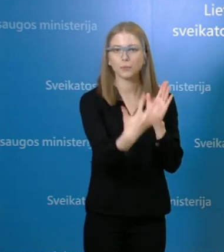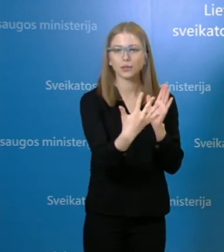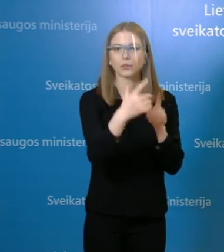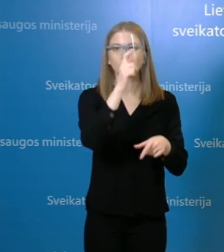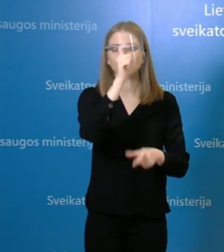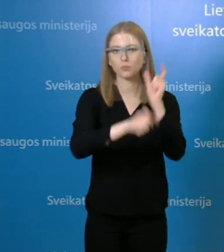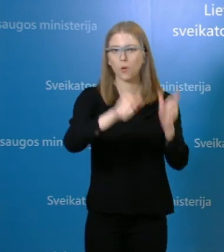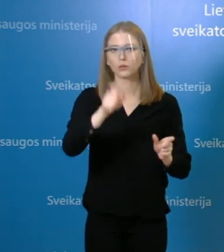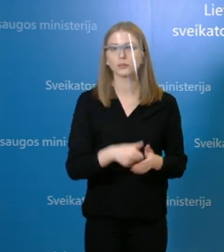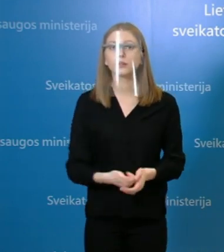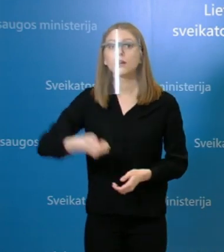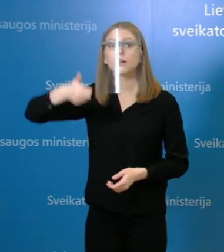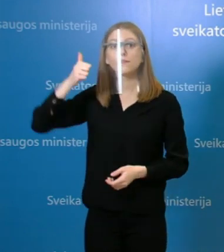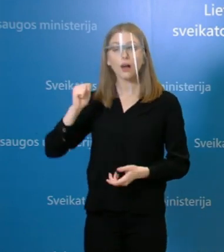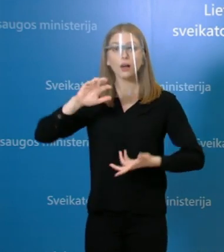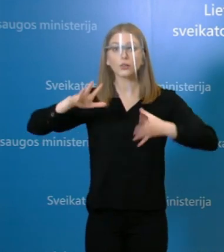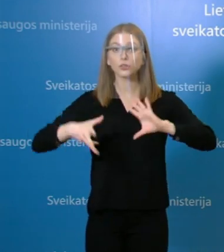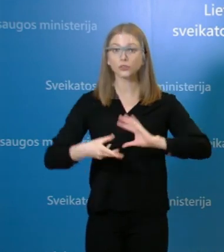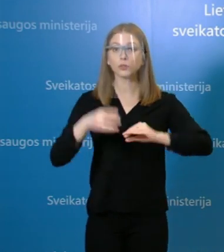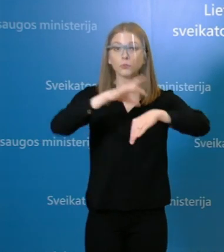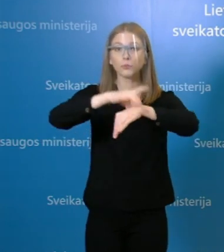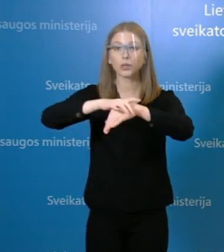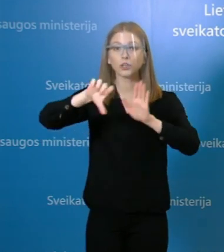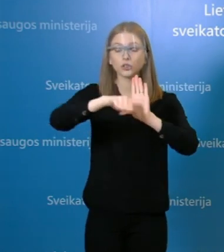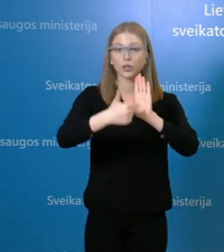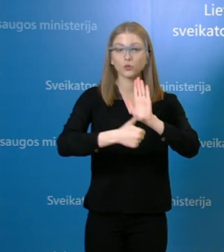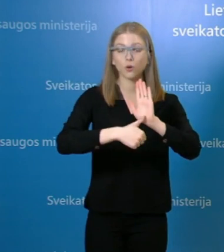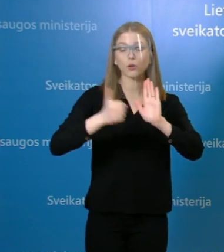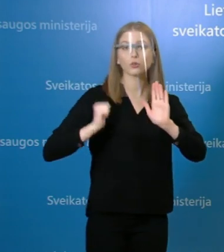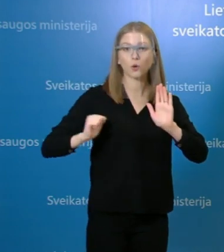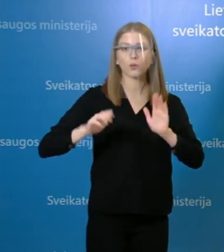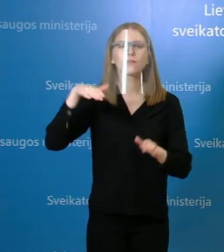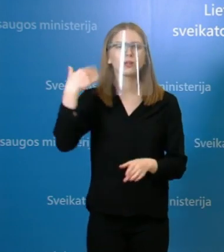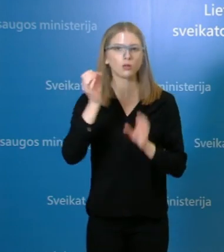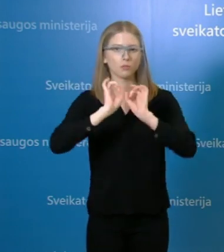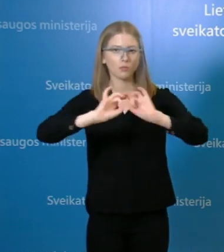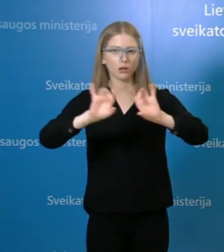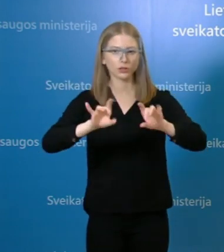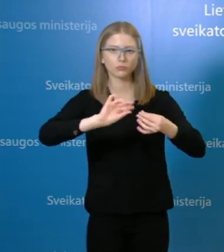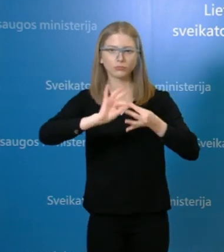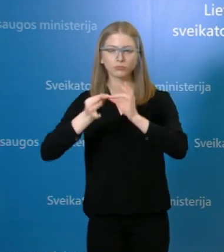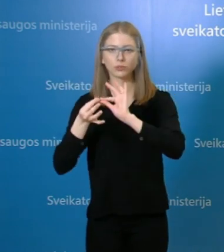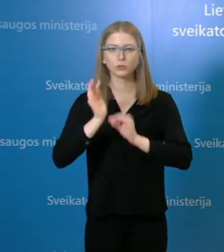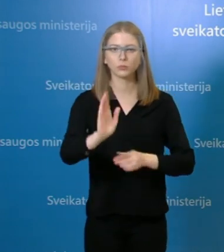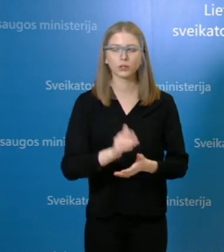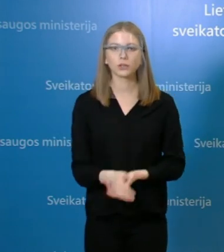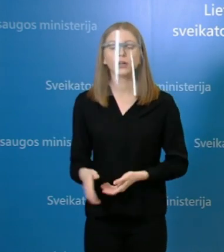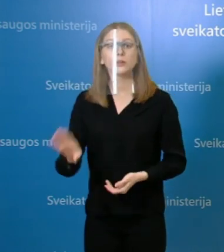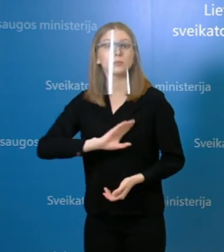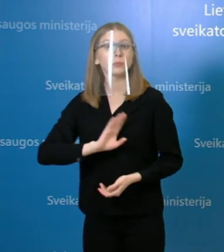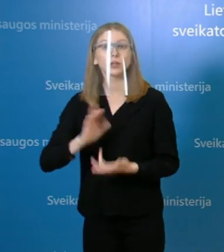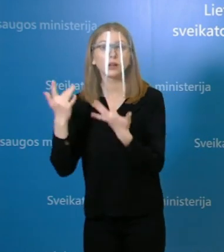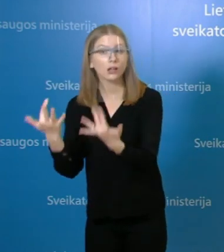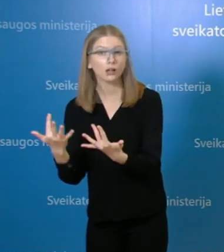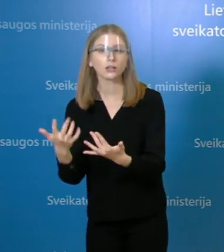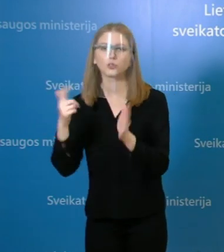vakardieną patvirtinta naujų lygos atvejų yra 16, apie juos pakomentuosiu vėliau. Mirus jų nuo koronaviruso skaičius yra